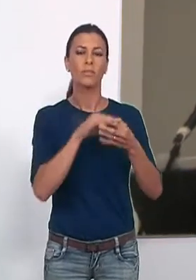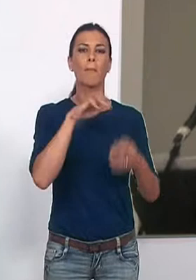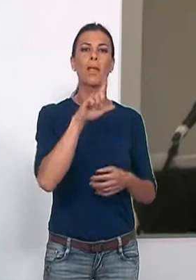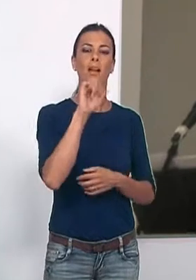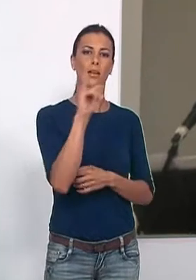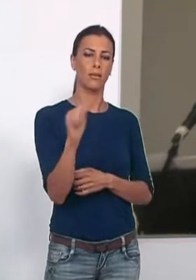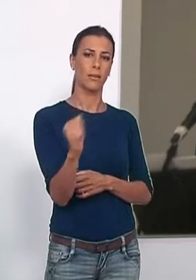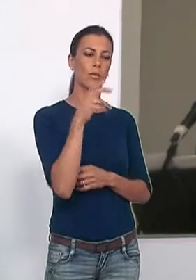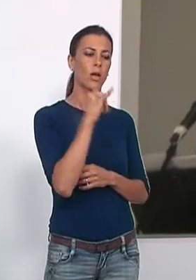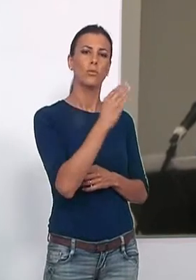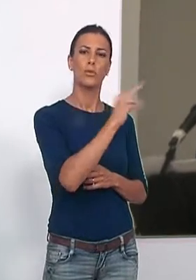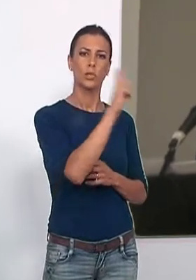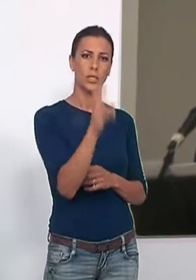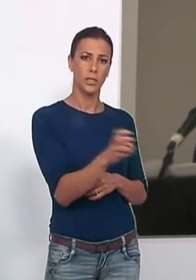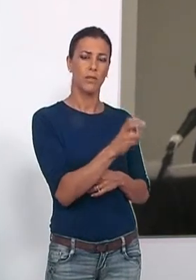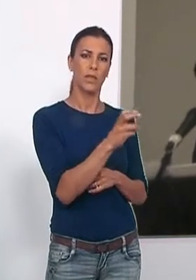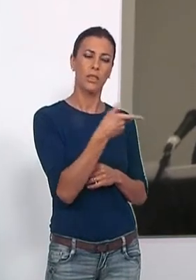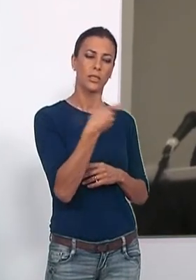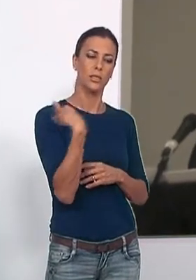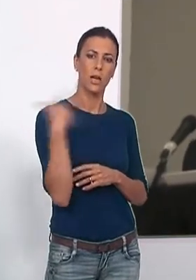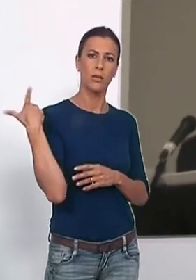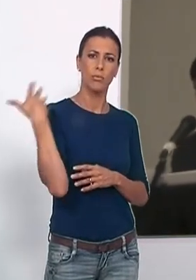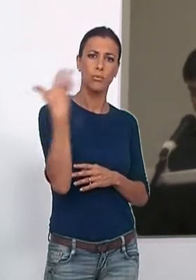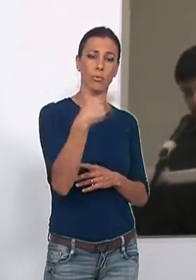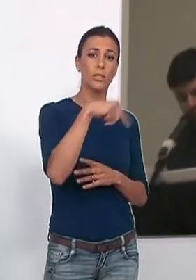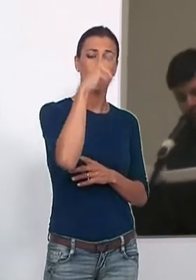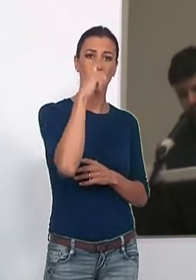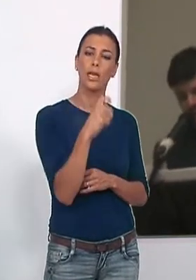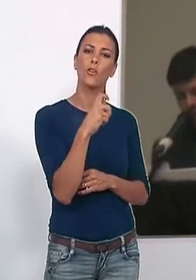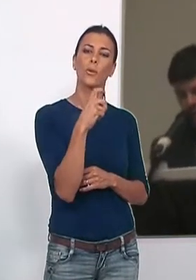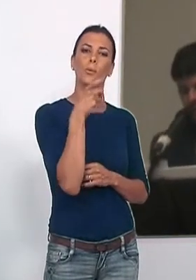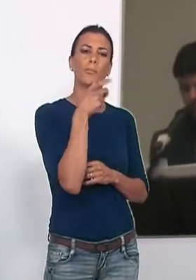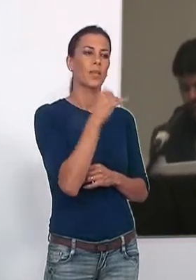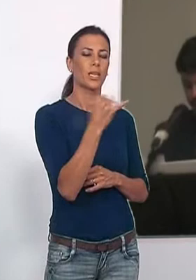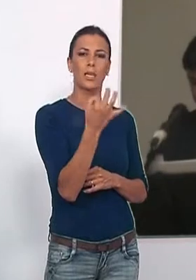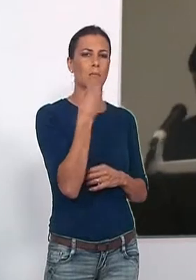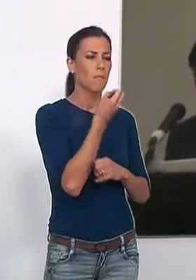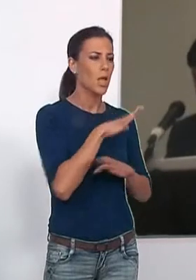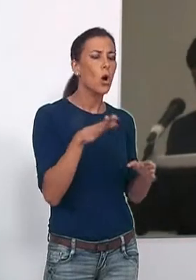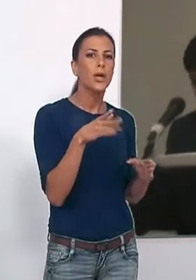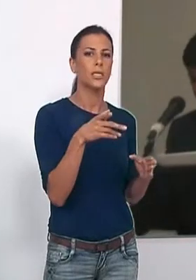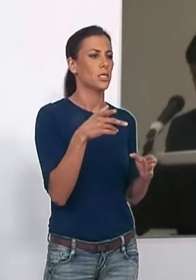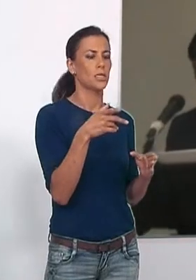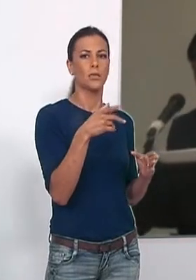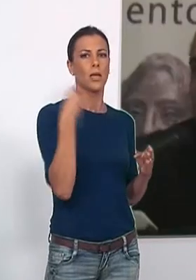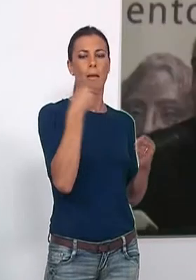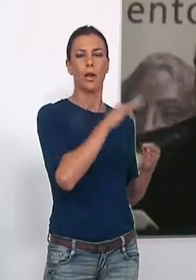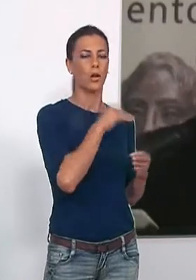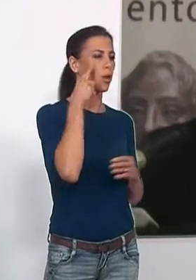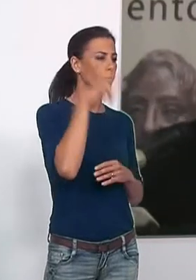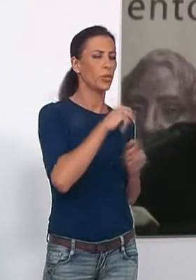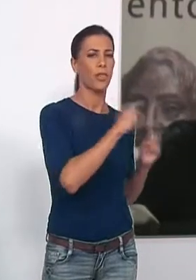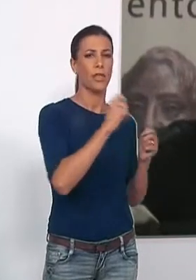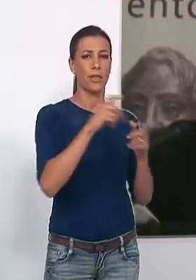repaso a las diversas actividades que se han venido realizando durante este año, por donde han pasado los mejores escritores del momento.